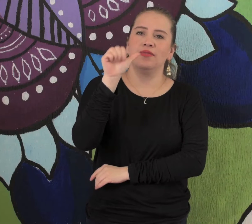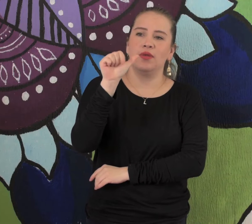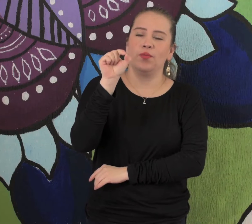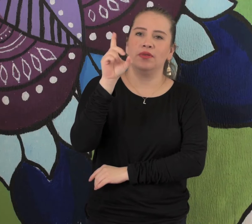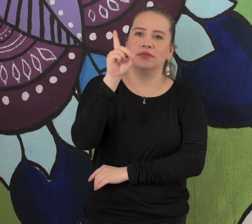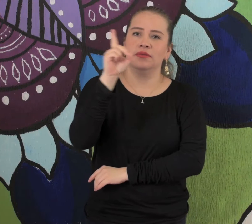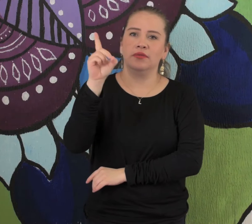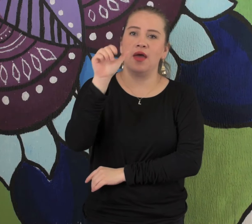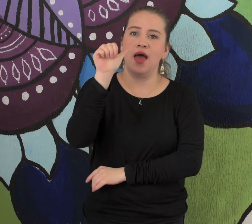correo a